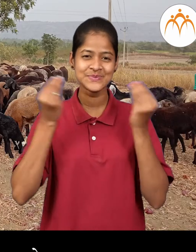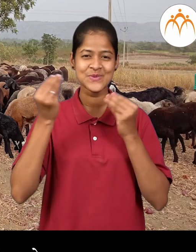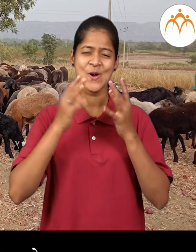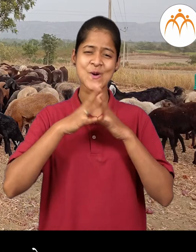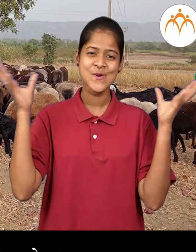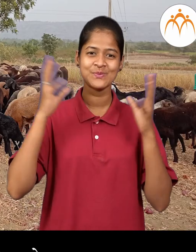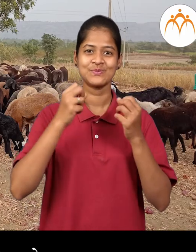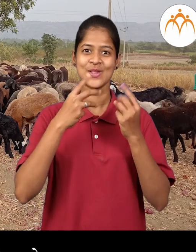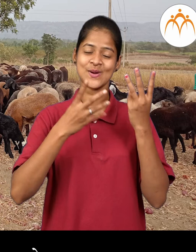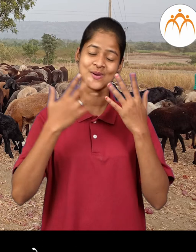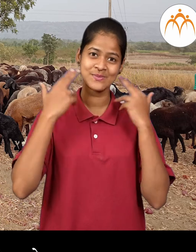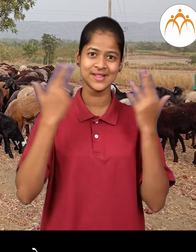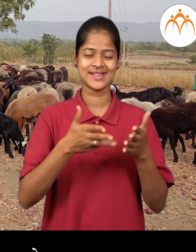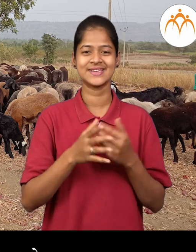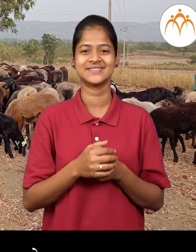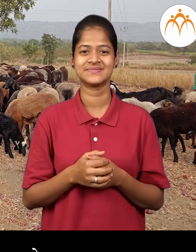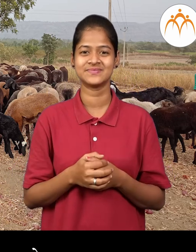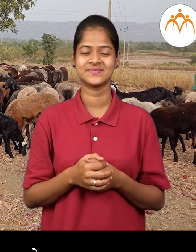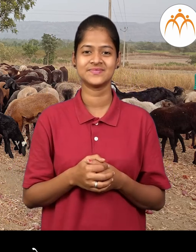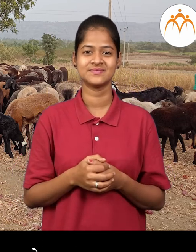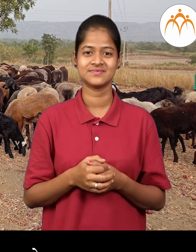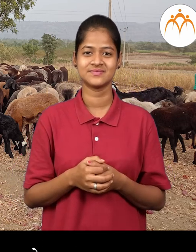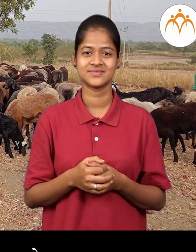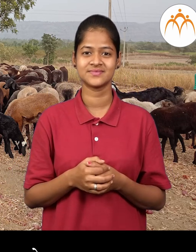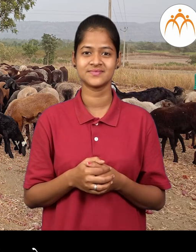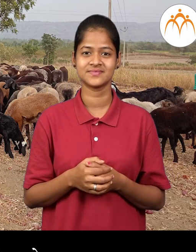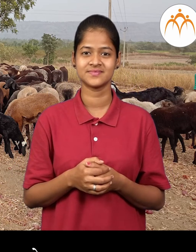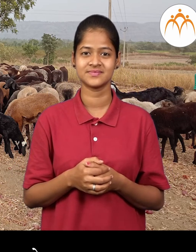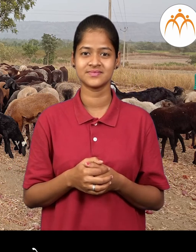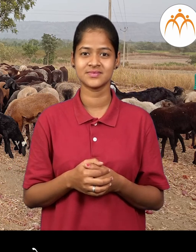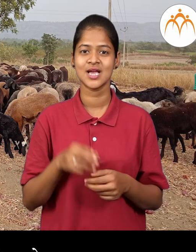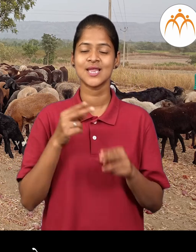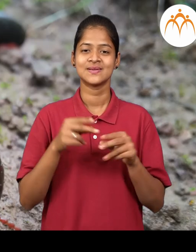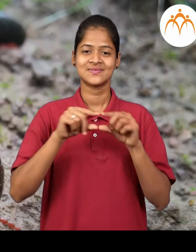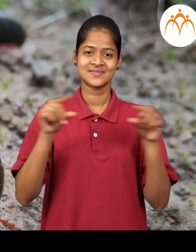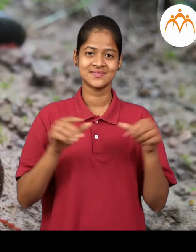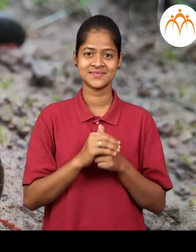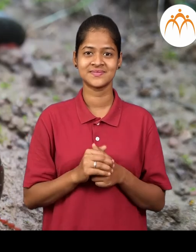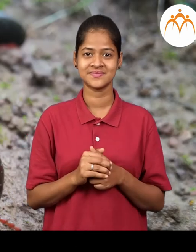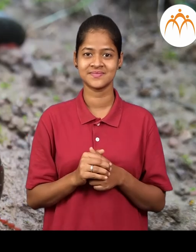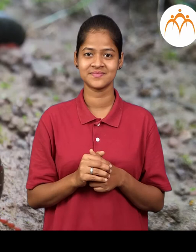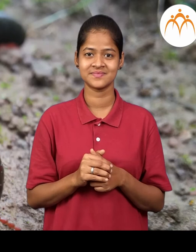पालन उद्योग बरेज लोक करतात गोण